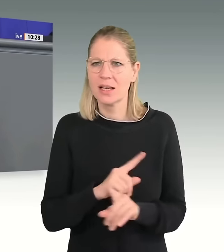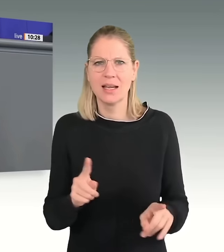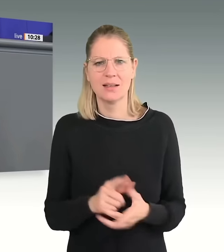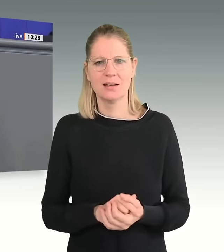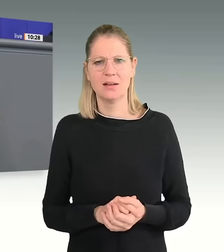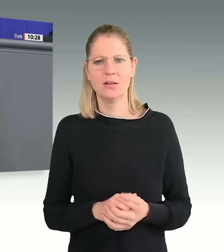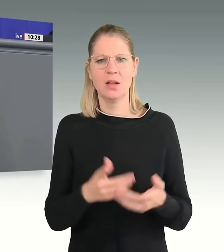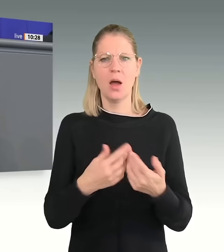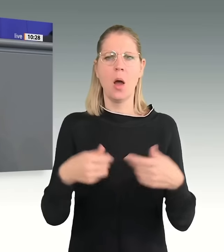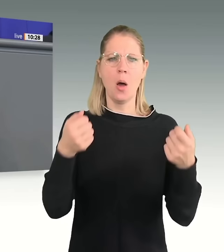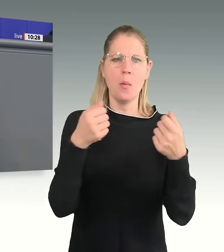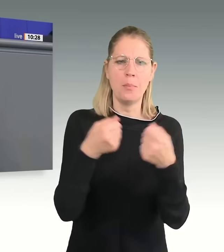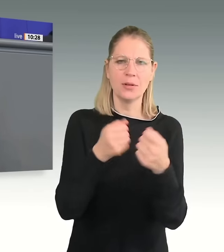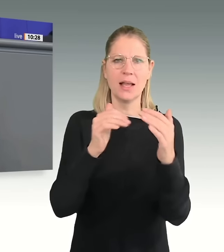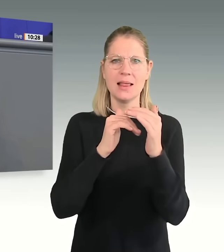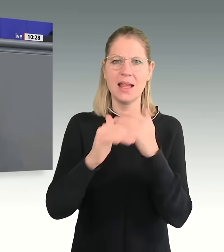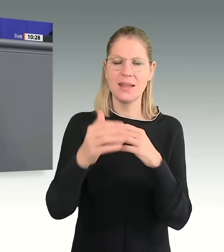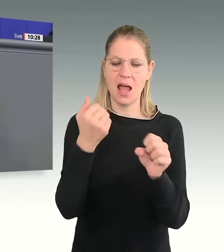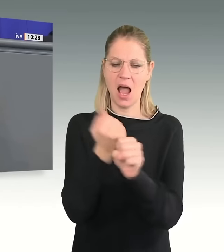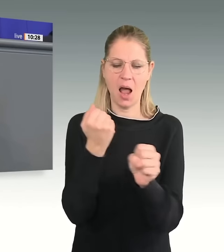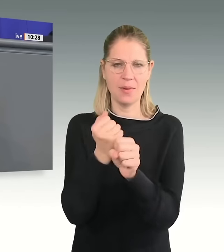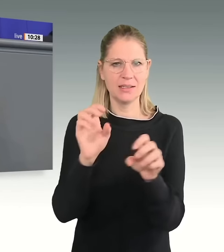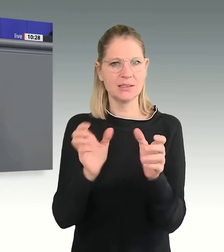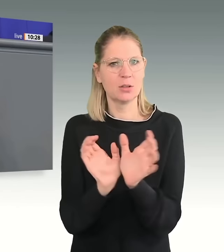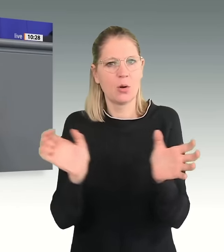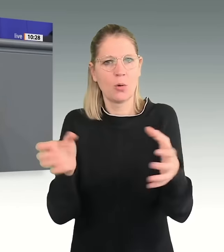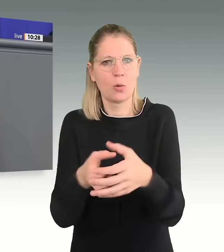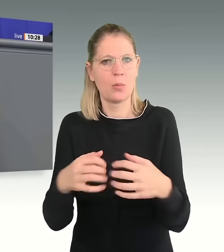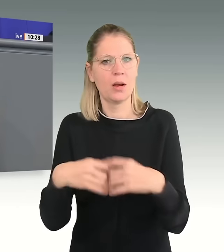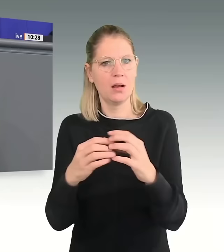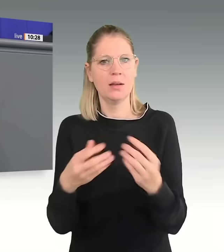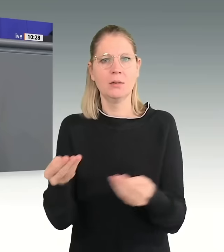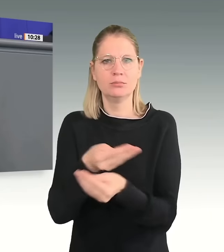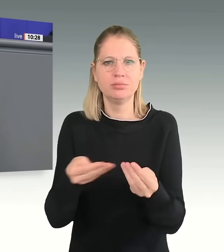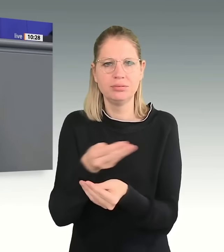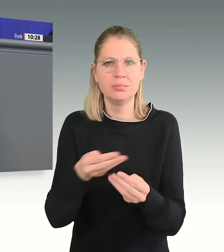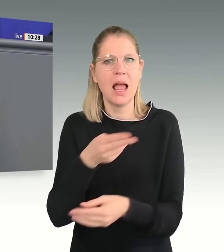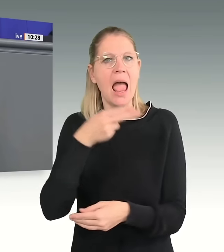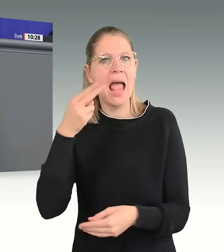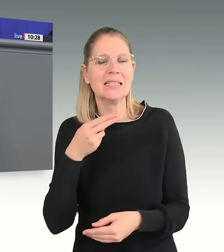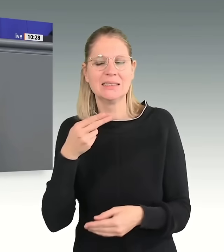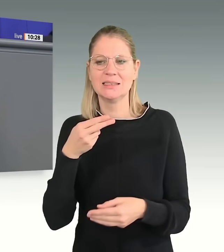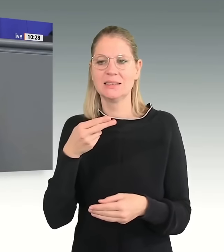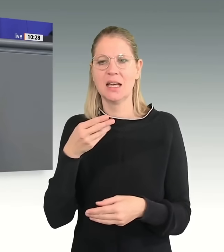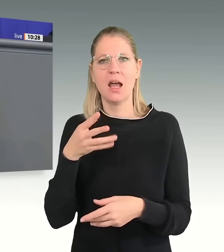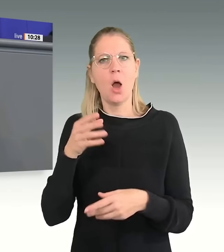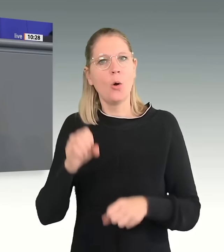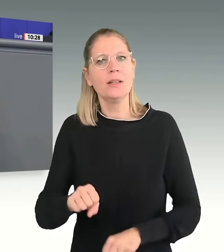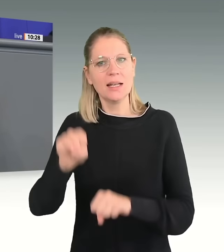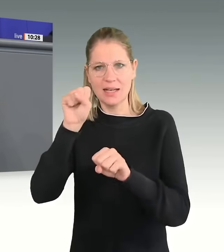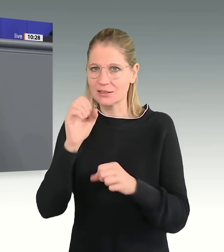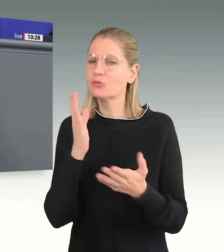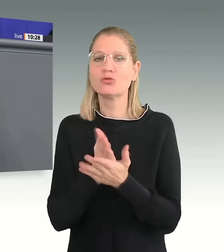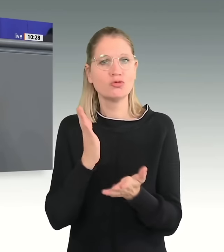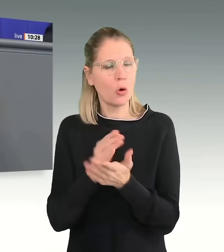Bund-Länder-Arbeitsgruppe jetzt genau daran arbeitet? Hessen und Niedersachsen sind dabei, gemeinsam mit dem Bund eine Lösung zu erarbeiten. Ich habe seit